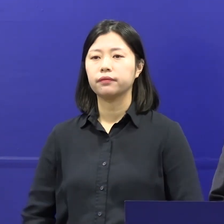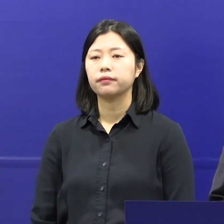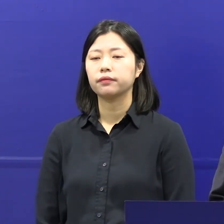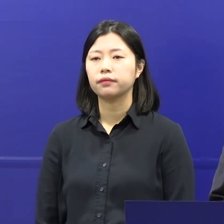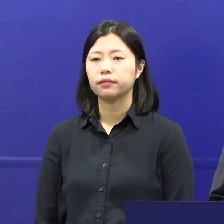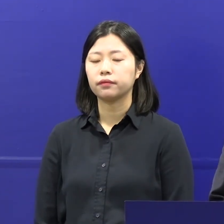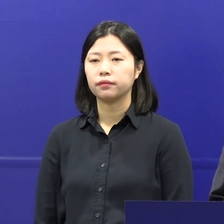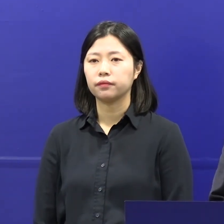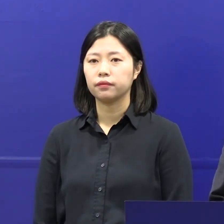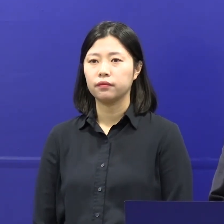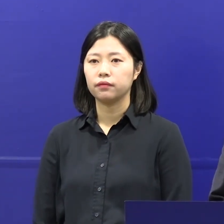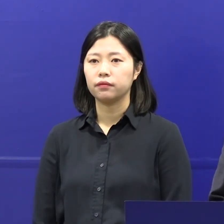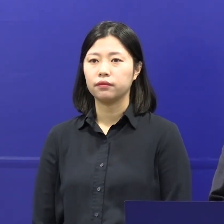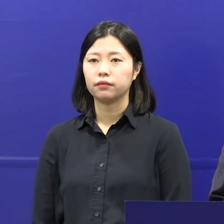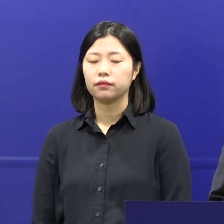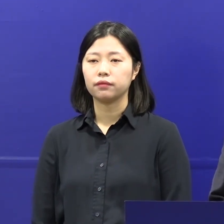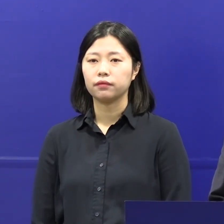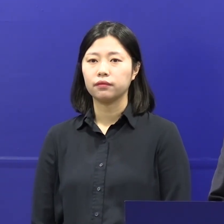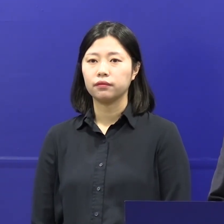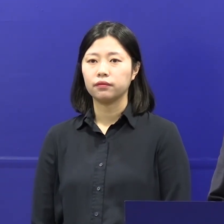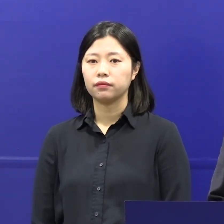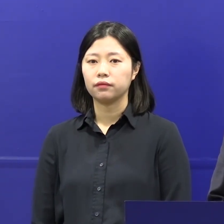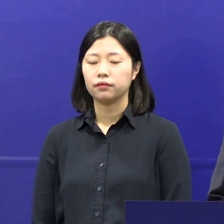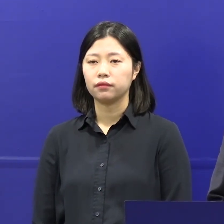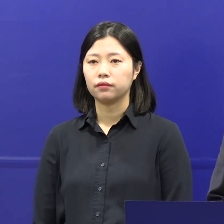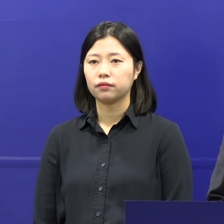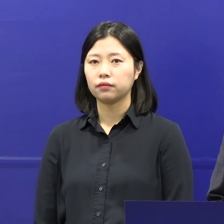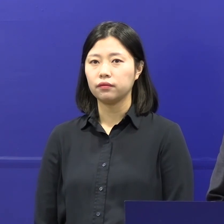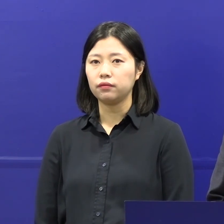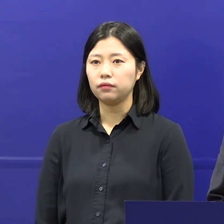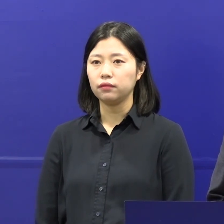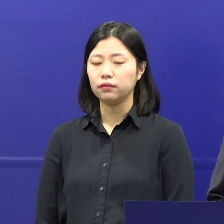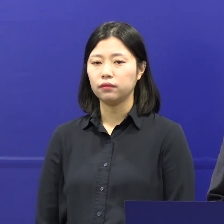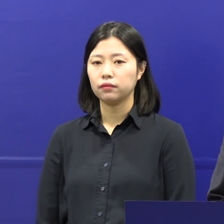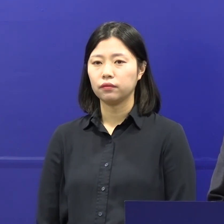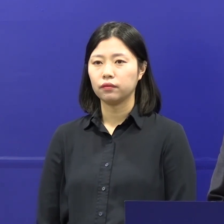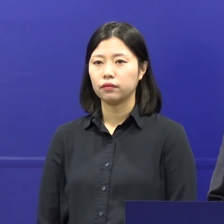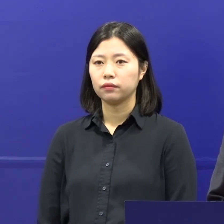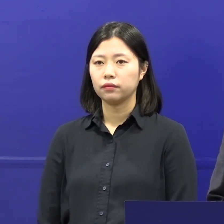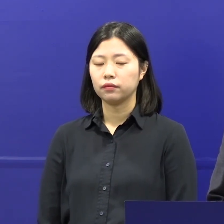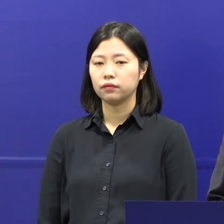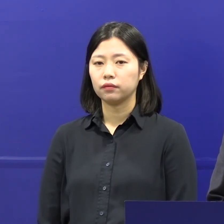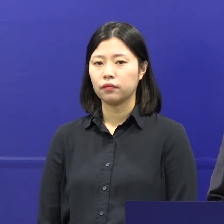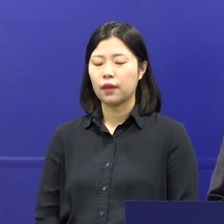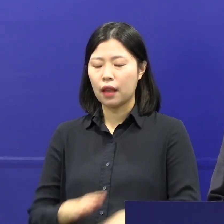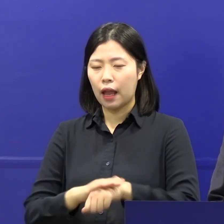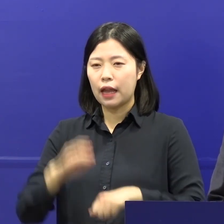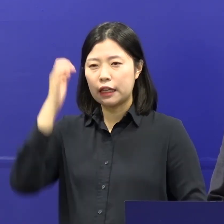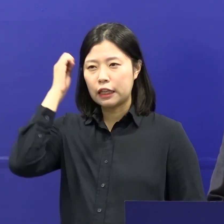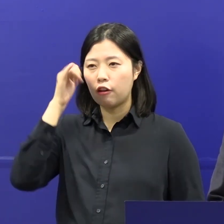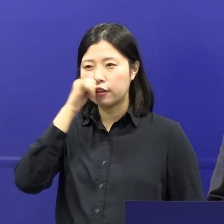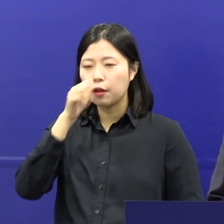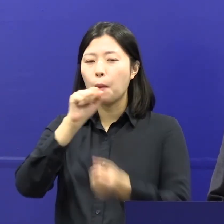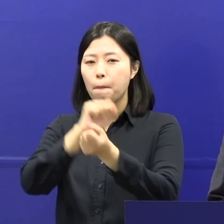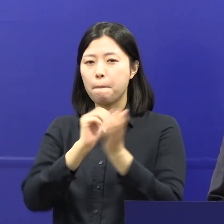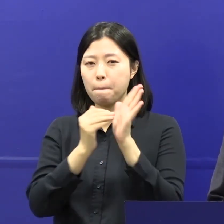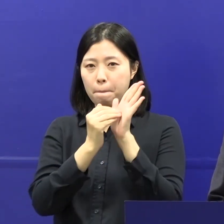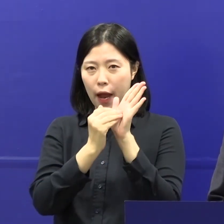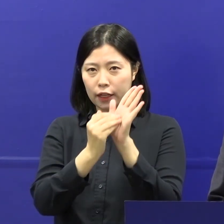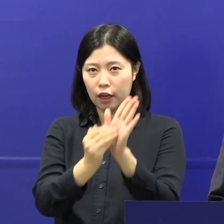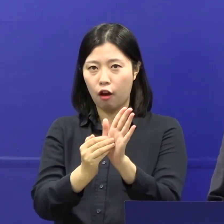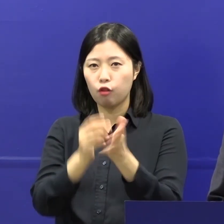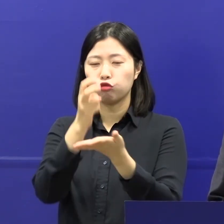것으로 보입니다. 시민 여러분들께서 감안하셔서 각별히 방역수칙에